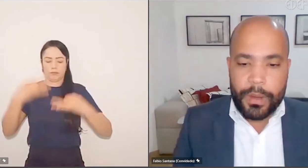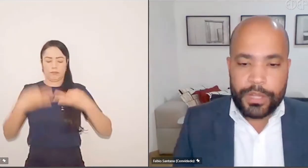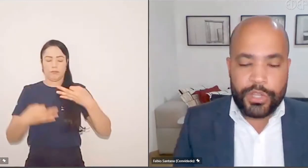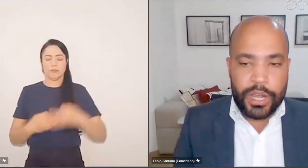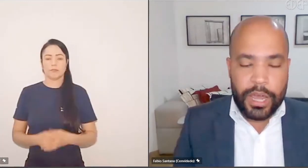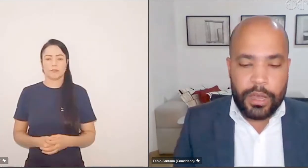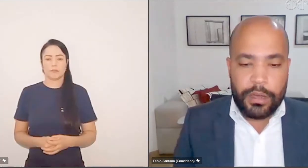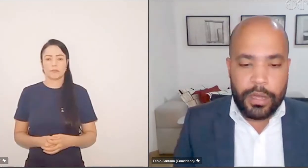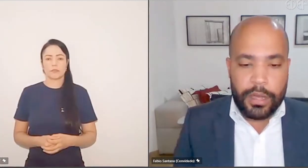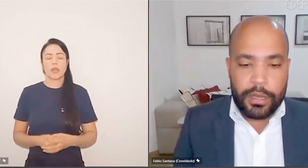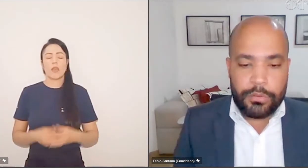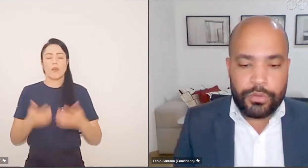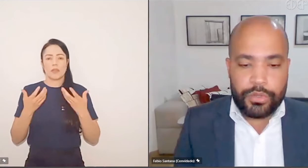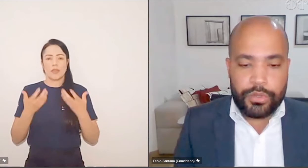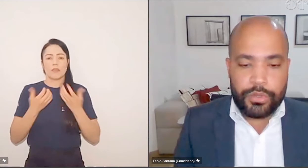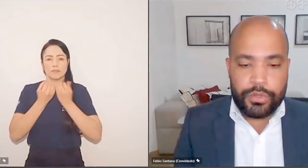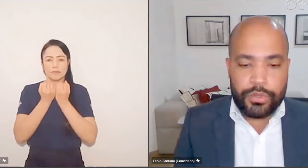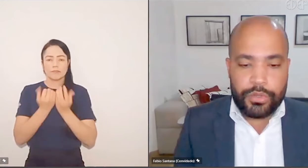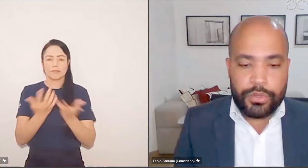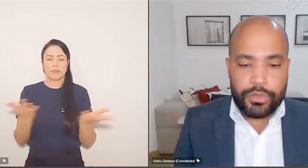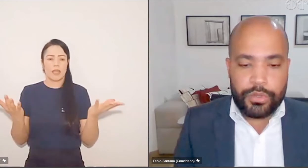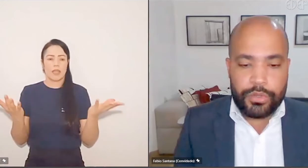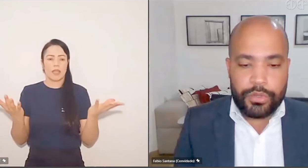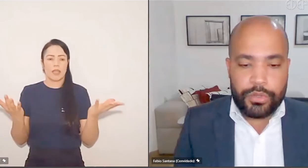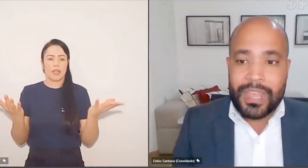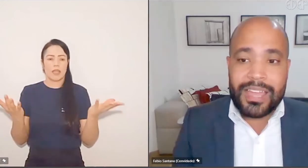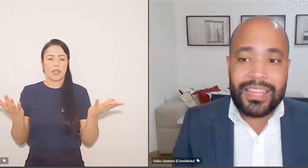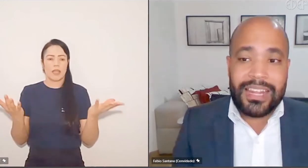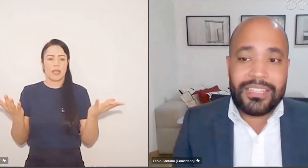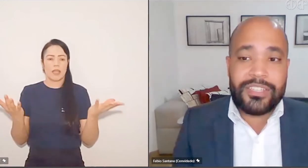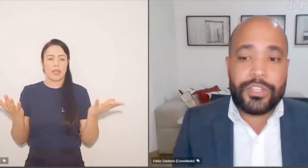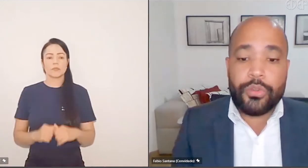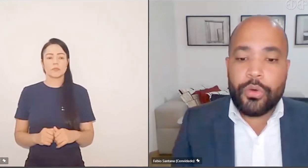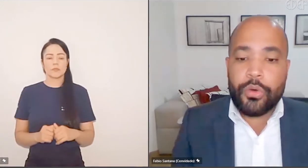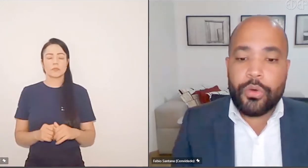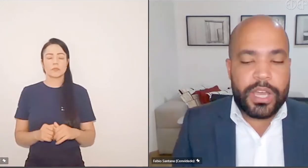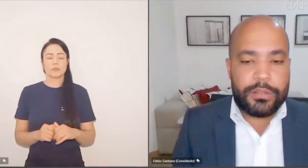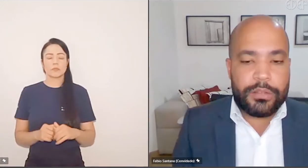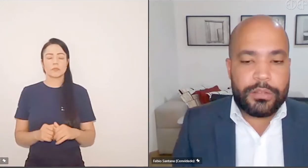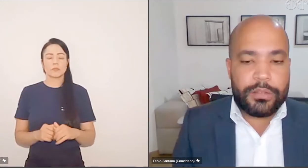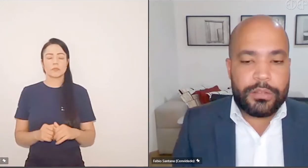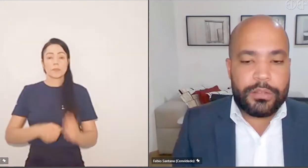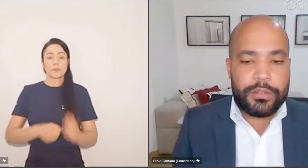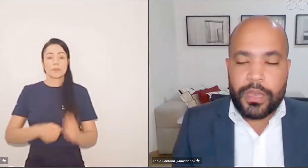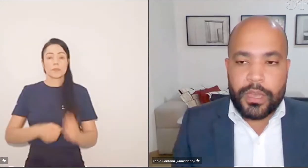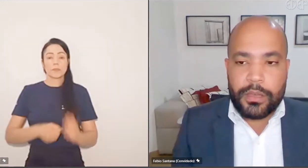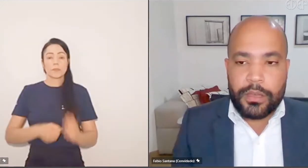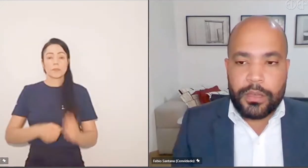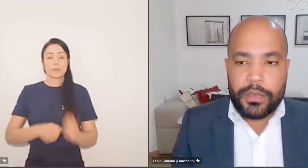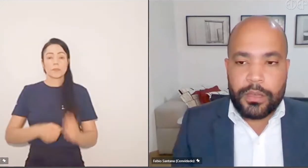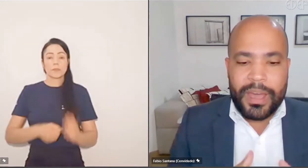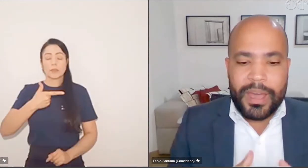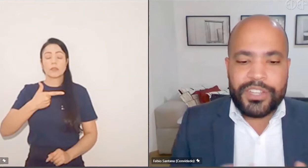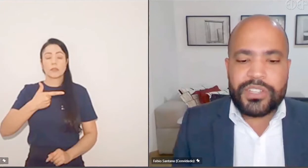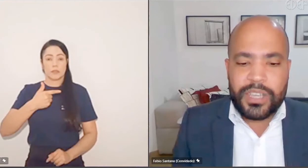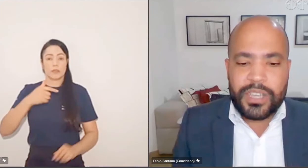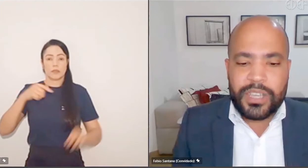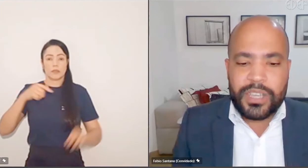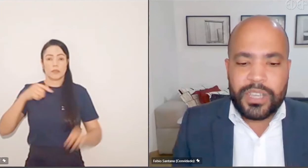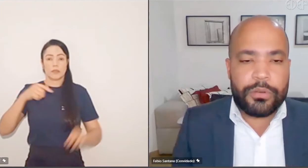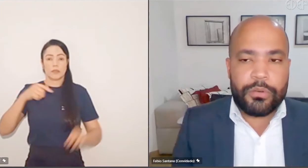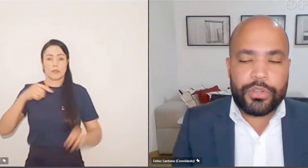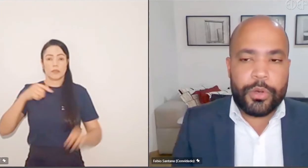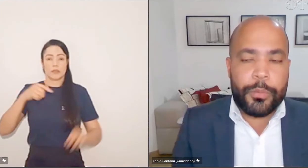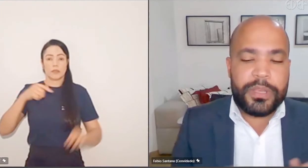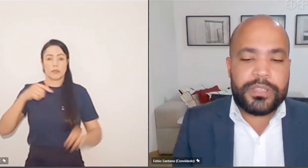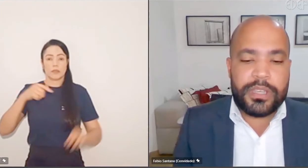eu gostaria de compartilhar com as senhoras e com as senhoras e com os senhores a análise de 12 enunciados, né? São mais de